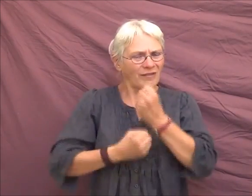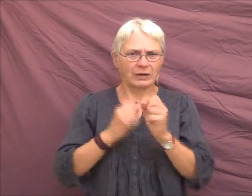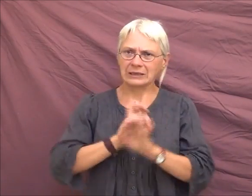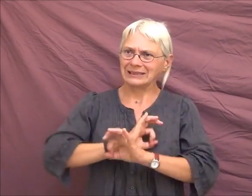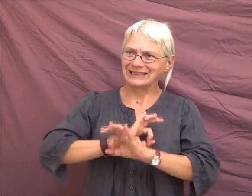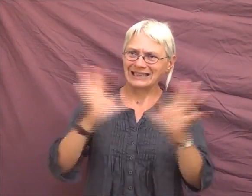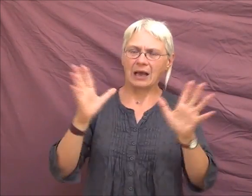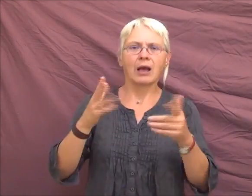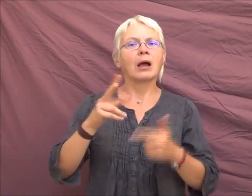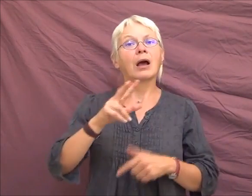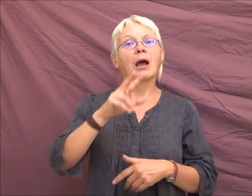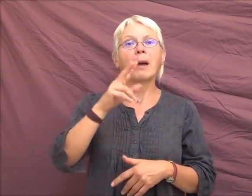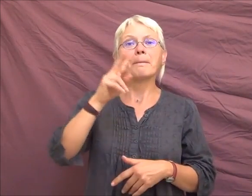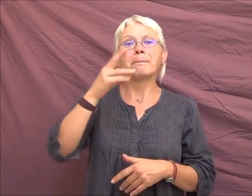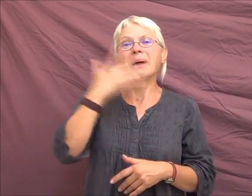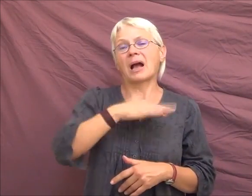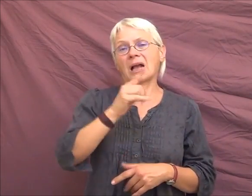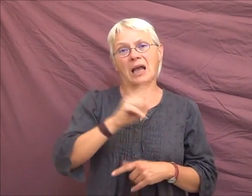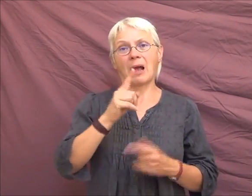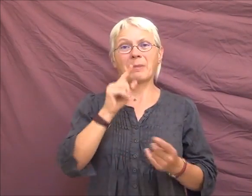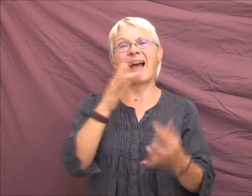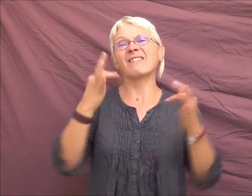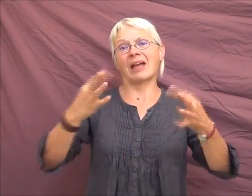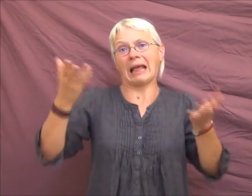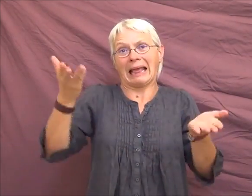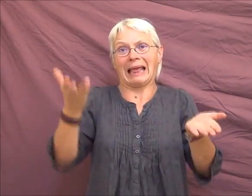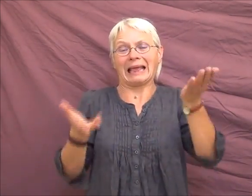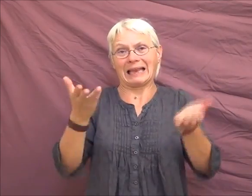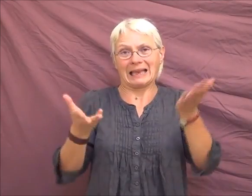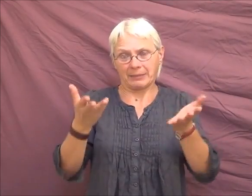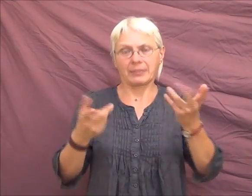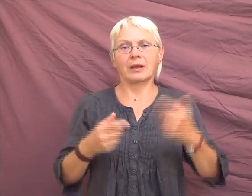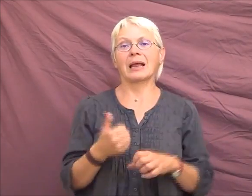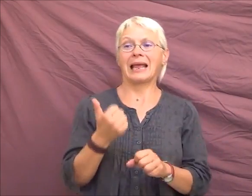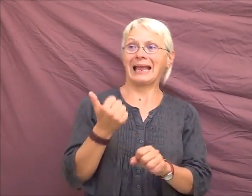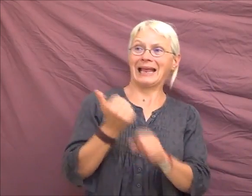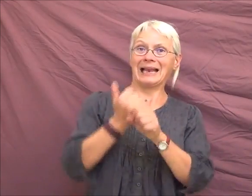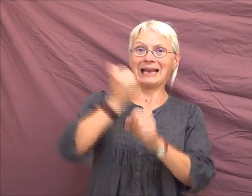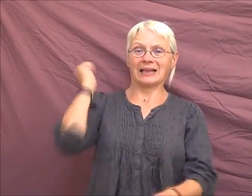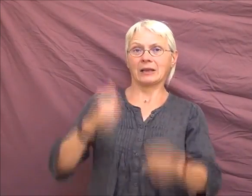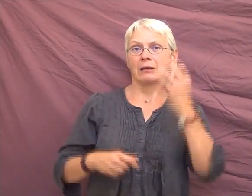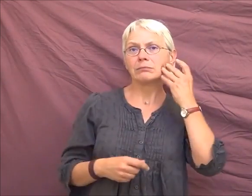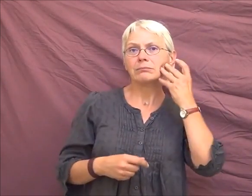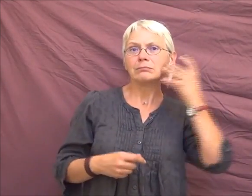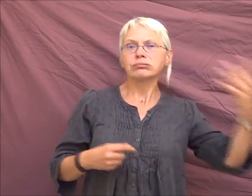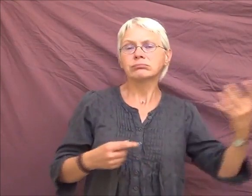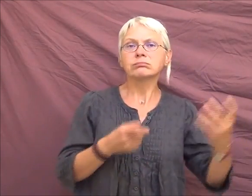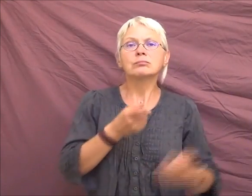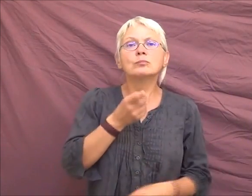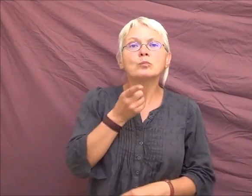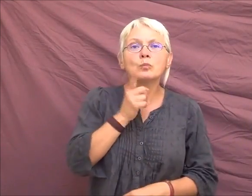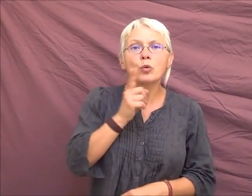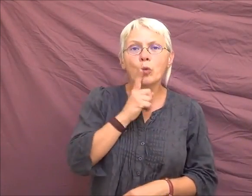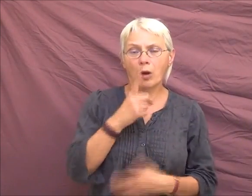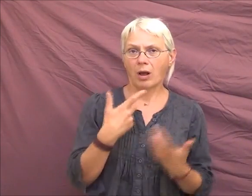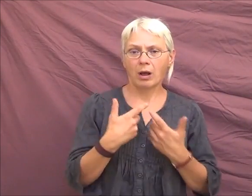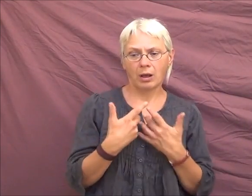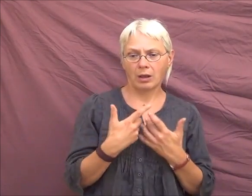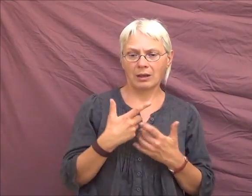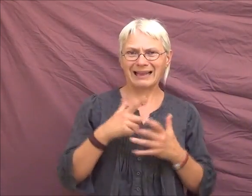C'est juste désagréable au niveau de l'équilibre. Donc là, je me suis fait implanter l'année dernière. Parce qu'en fait, pendant 7 ans, j'avais le bout de